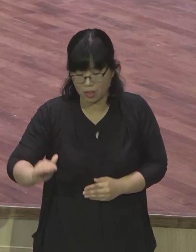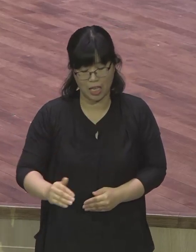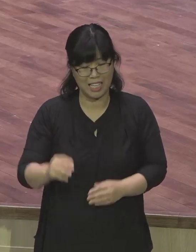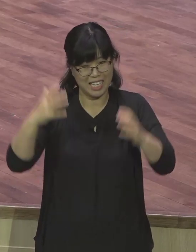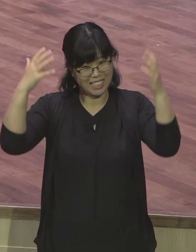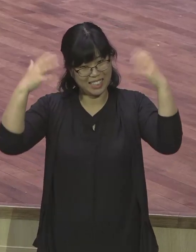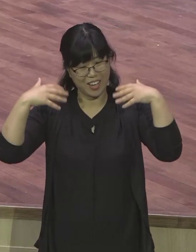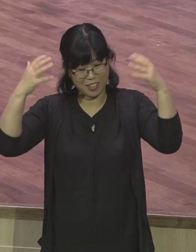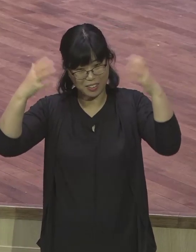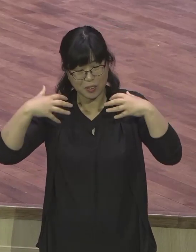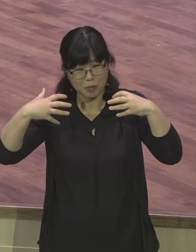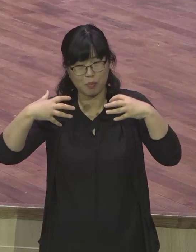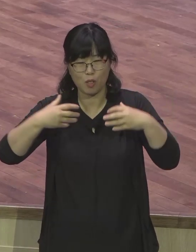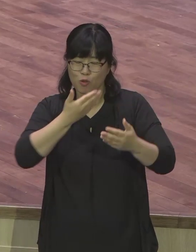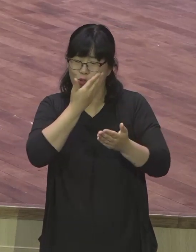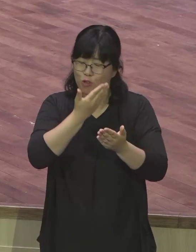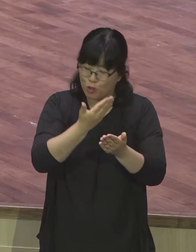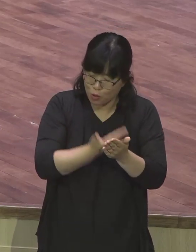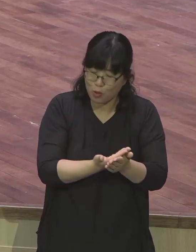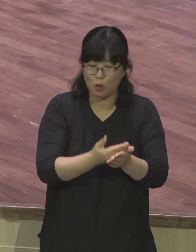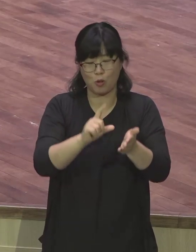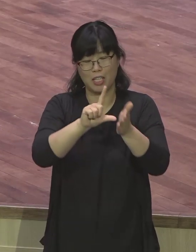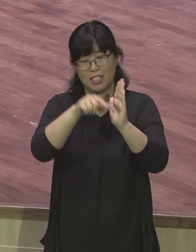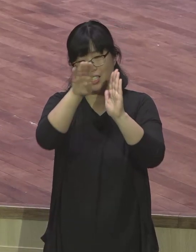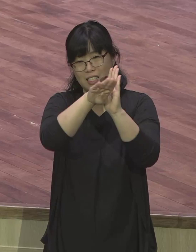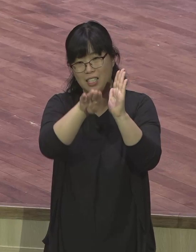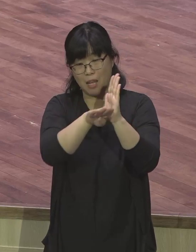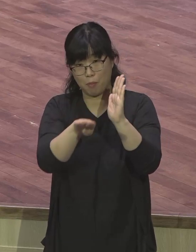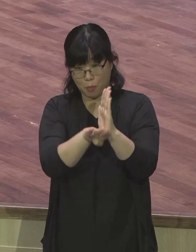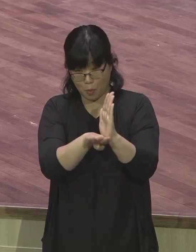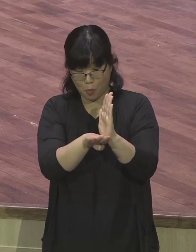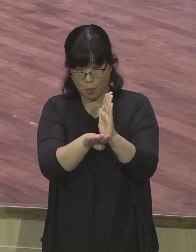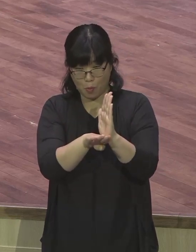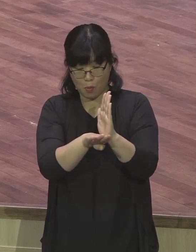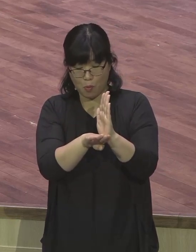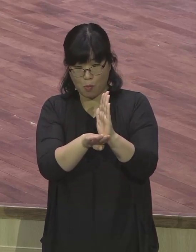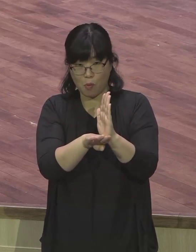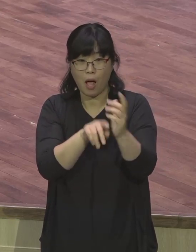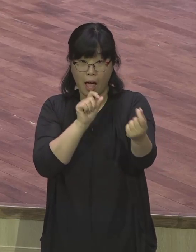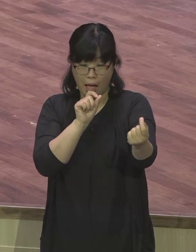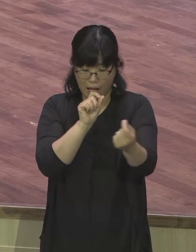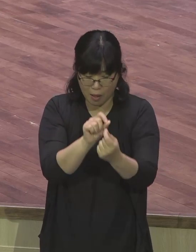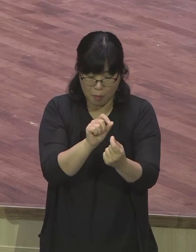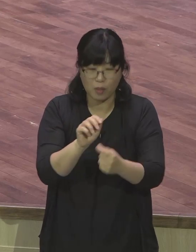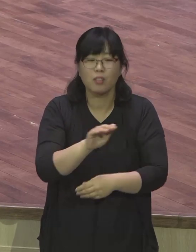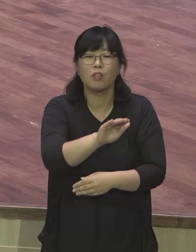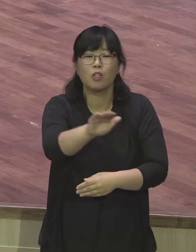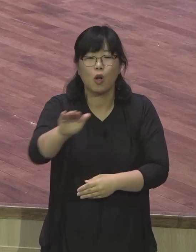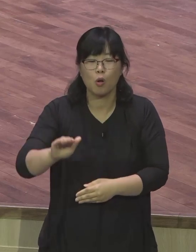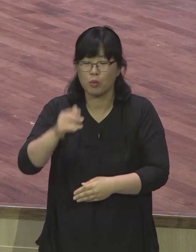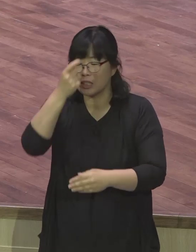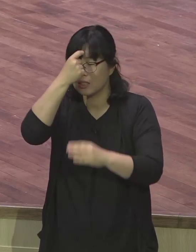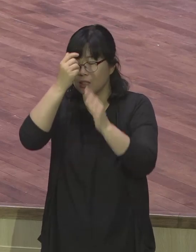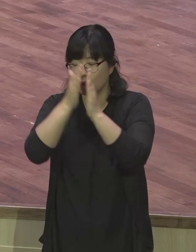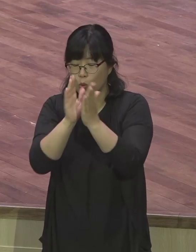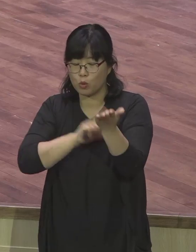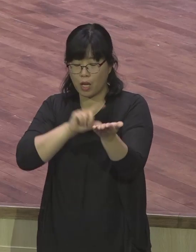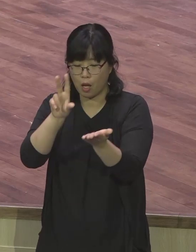앞두고 하나님의 계획을 찾고 하나님의 하나님께서 원하시는 기도 제목을 찾아서 기도하는 것이 중요한